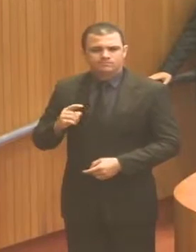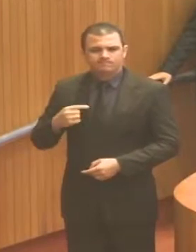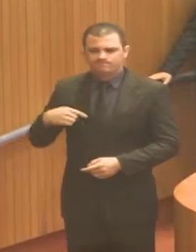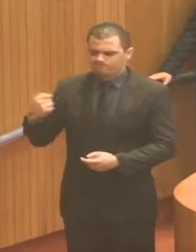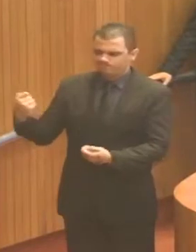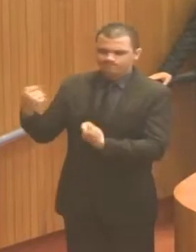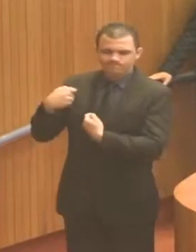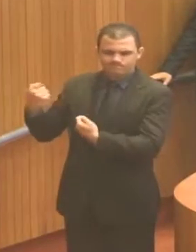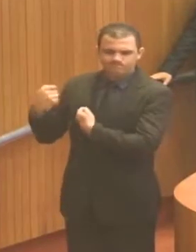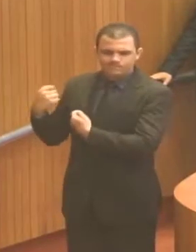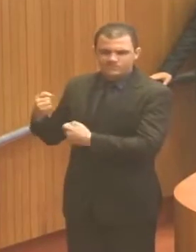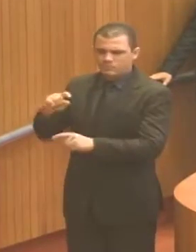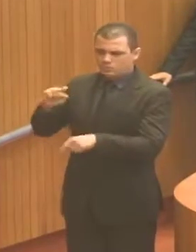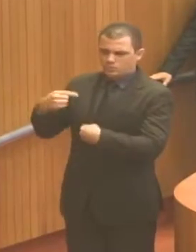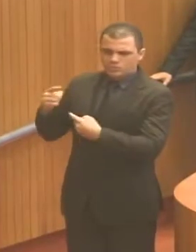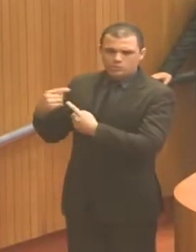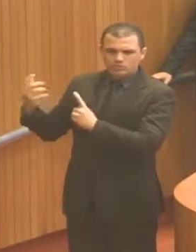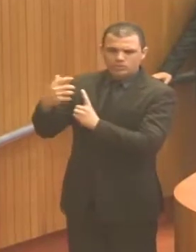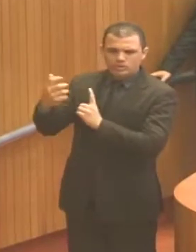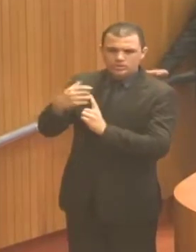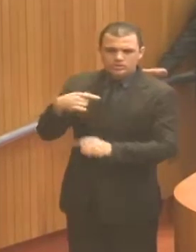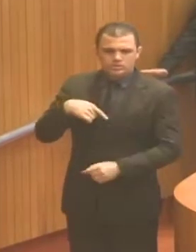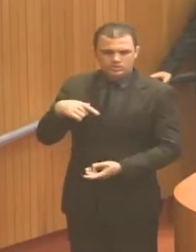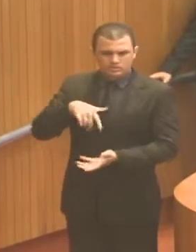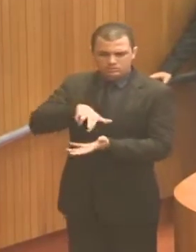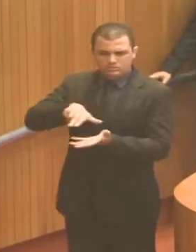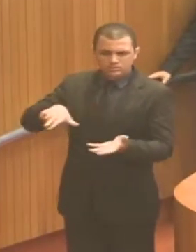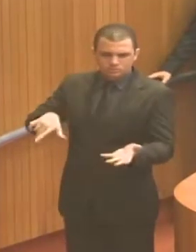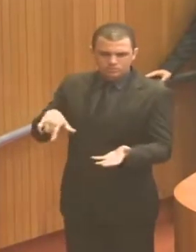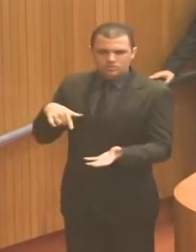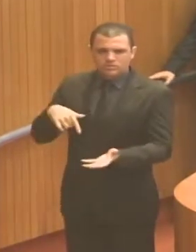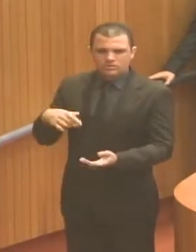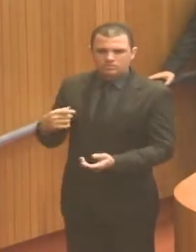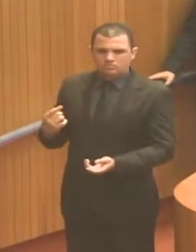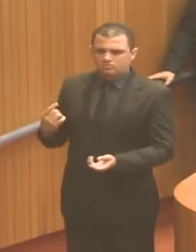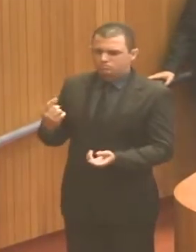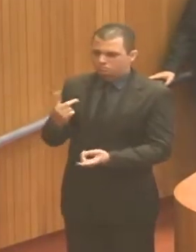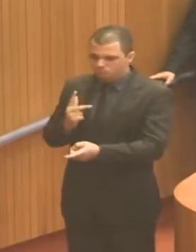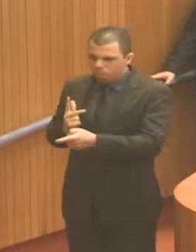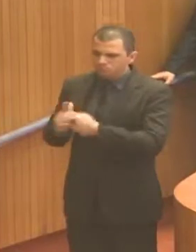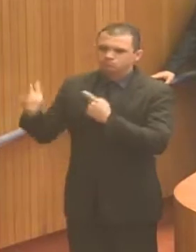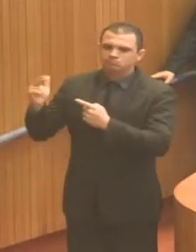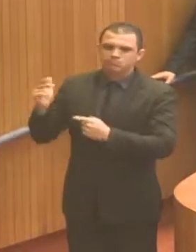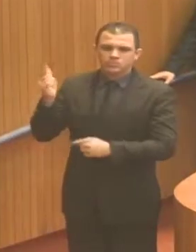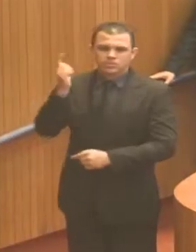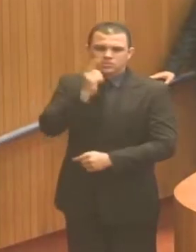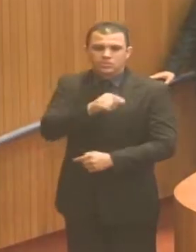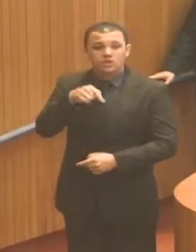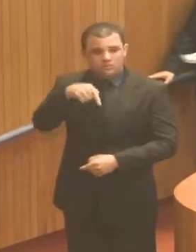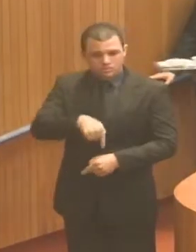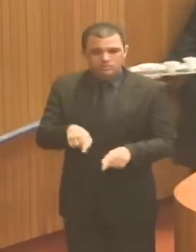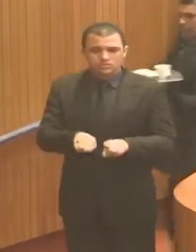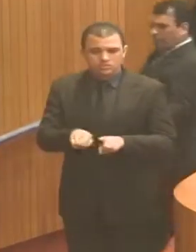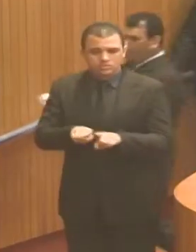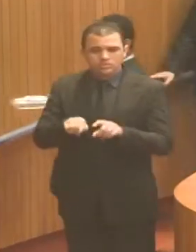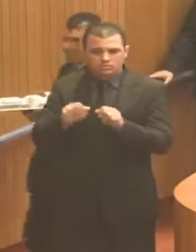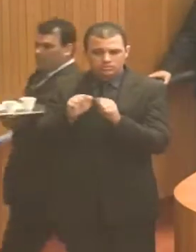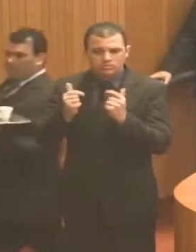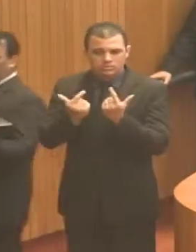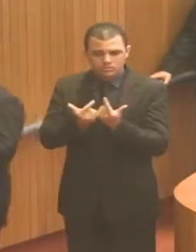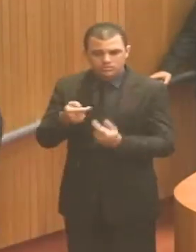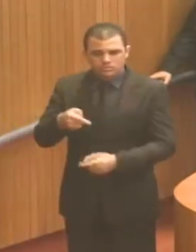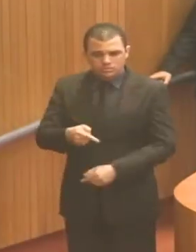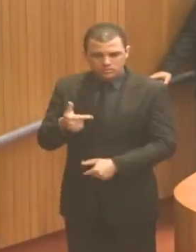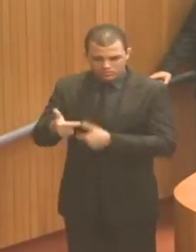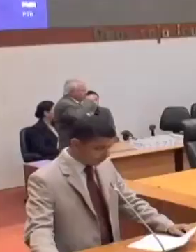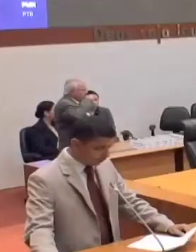perseguições que eu sofri, aqui, inclusive, no exercício desse